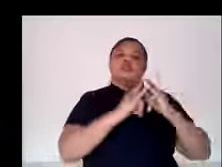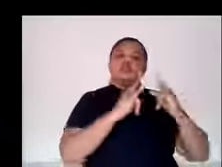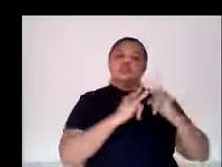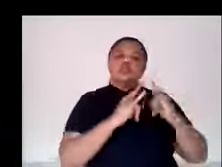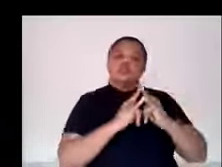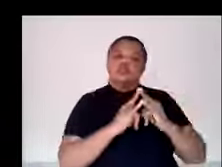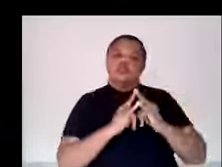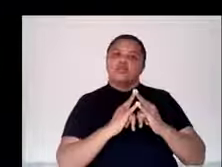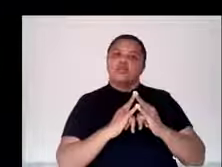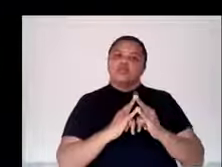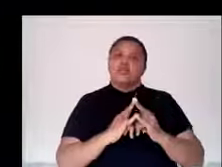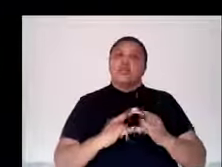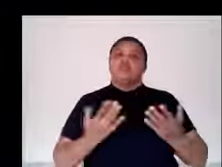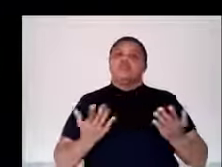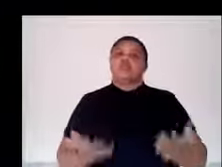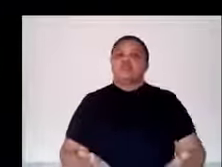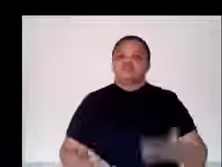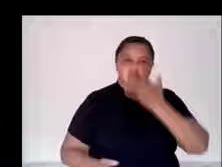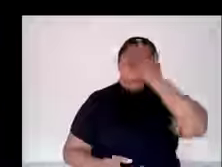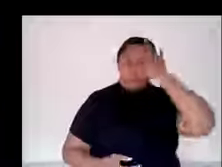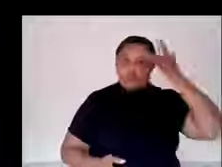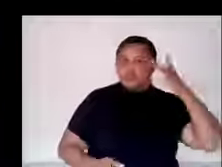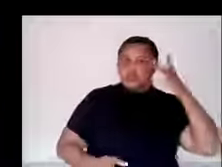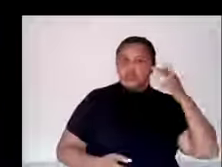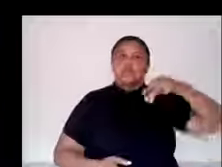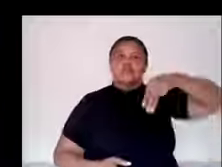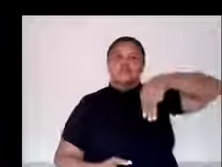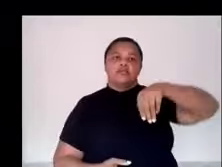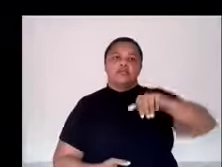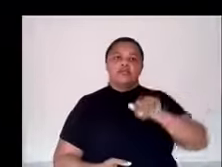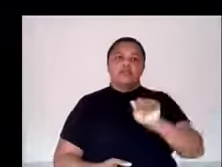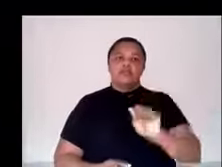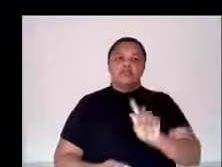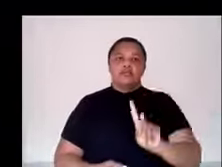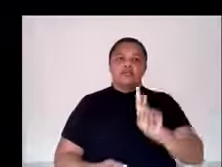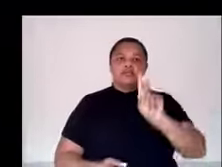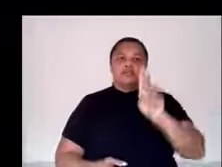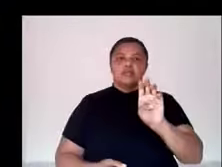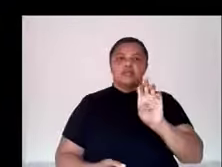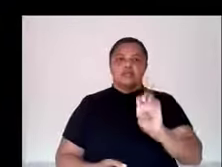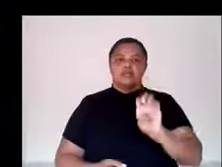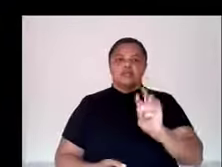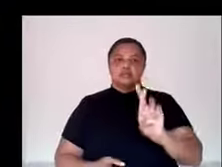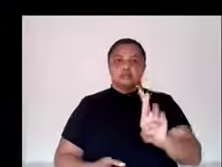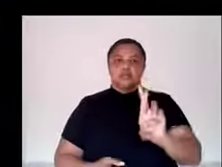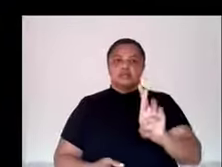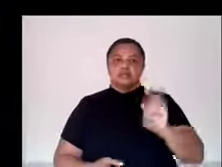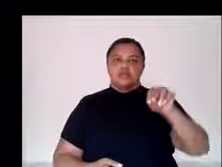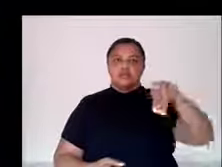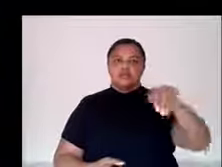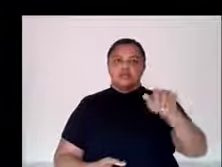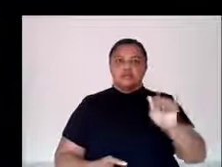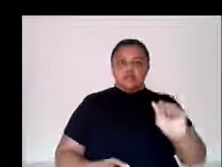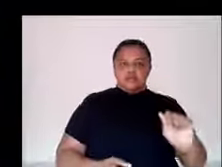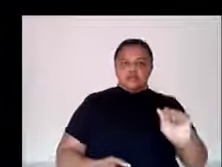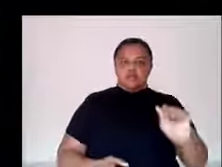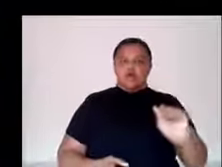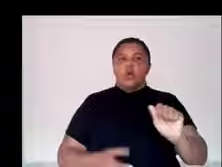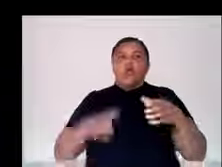se uniram para utilizar seus conhecimentos no processo de fabricação de máscara